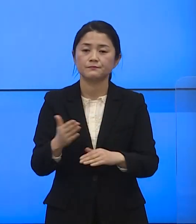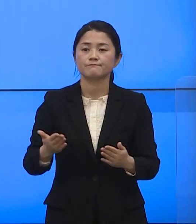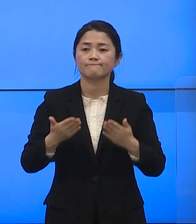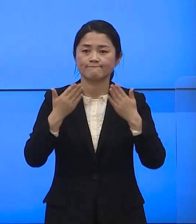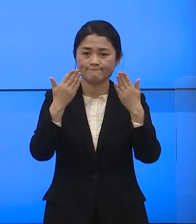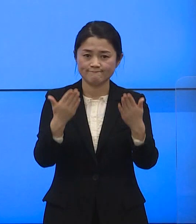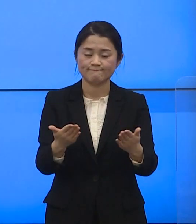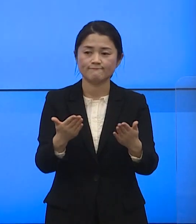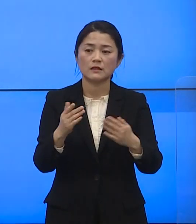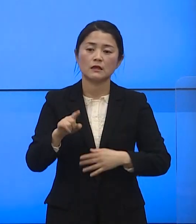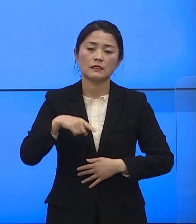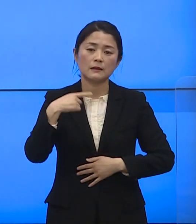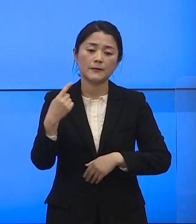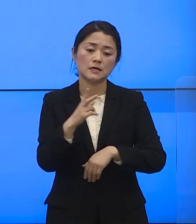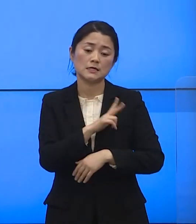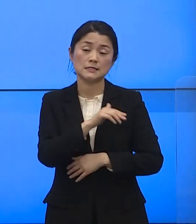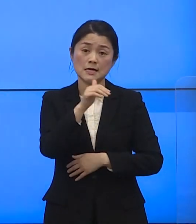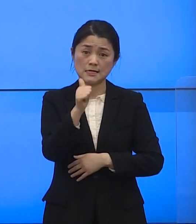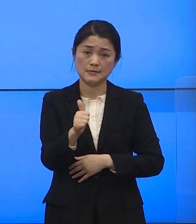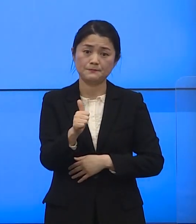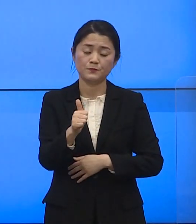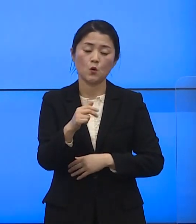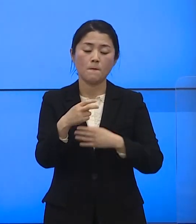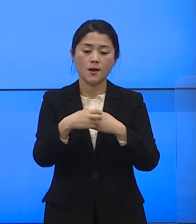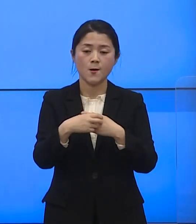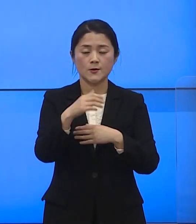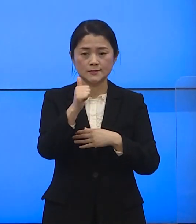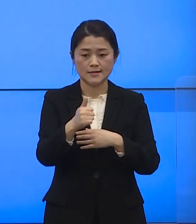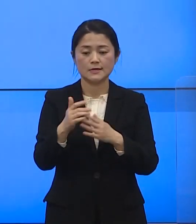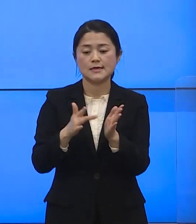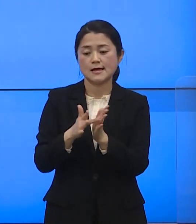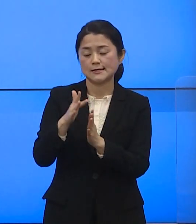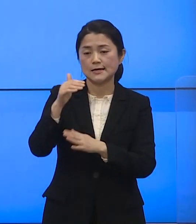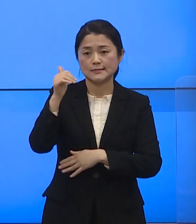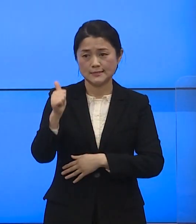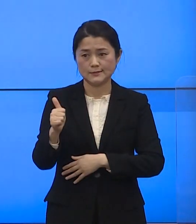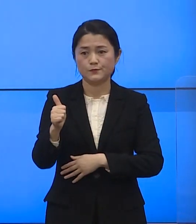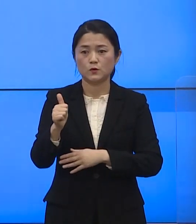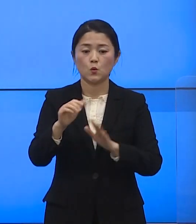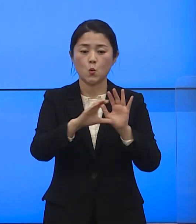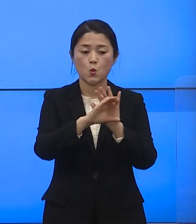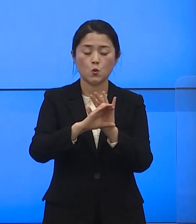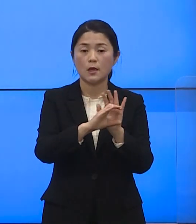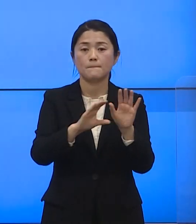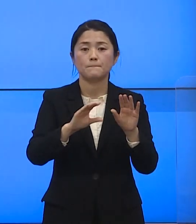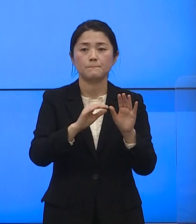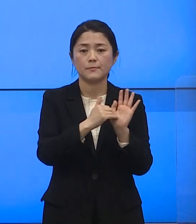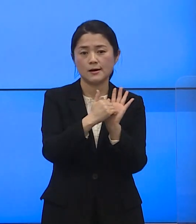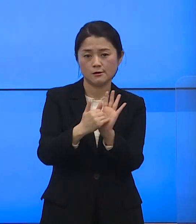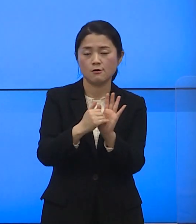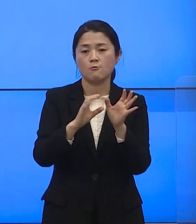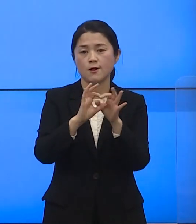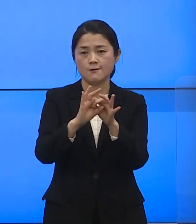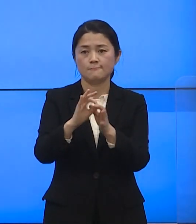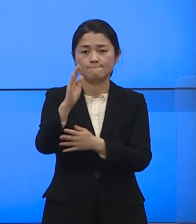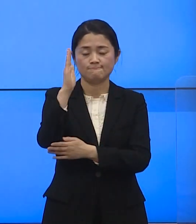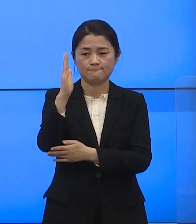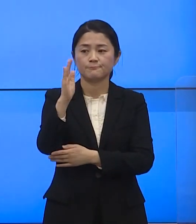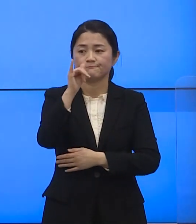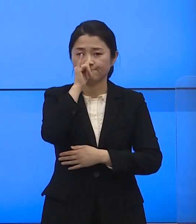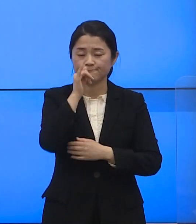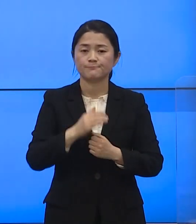이어서 의장님, 의사회 회장님, 약사회 회장님께서도 코로나19 방역 관련 말씀해